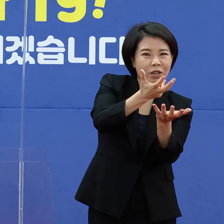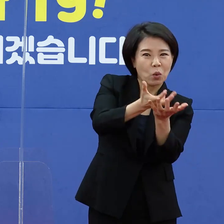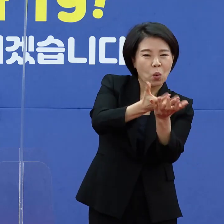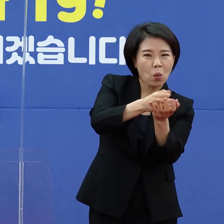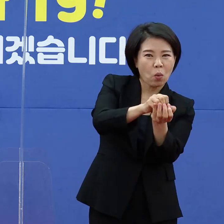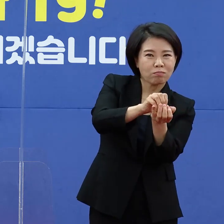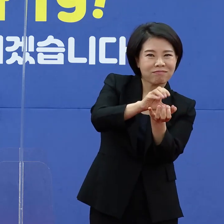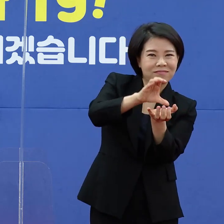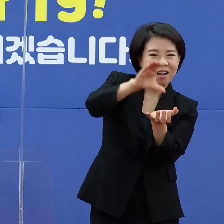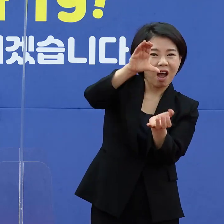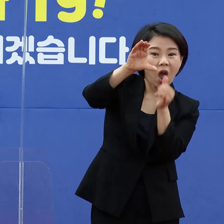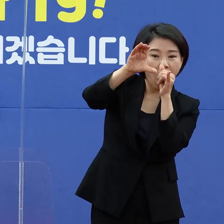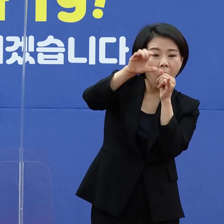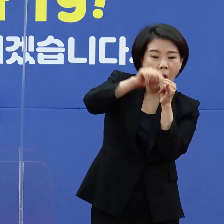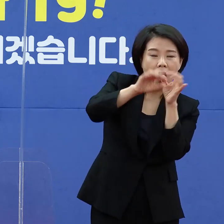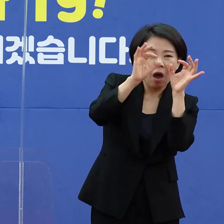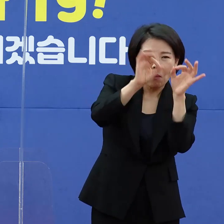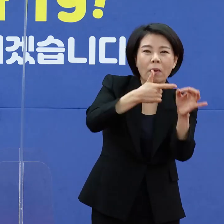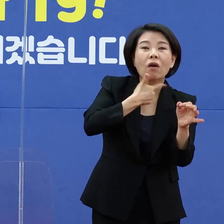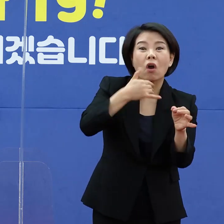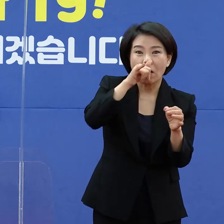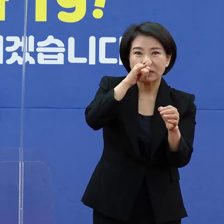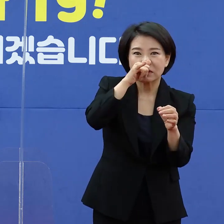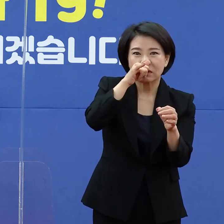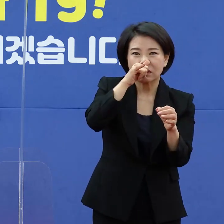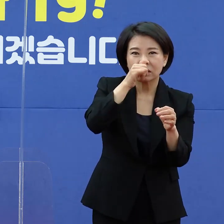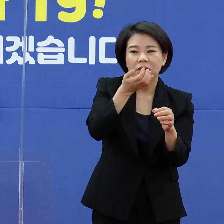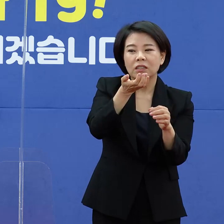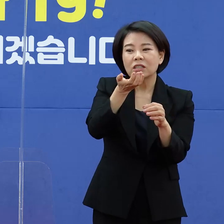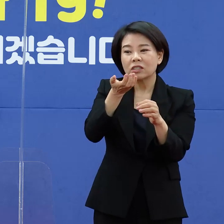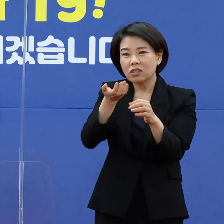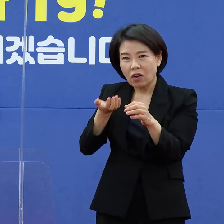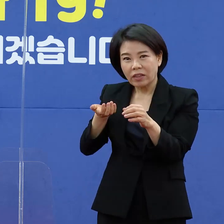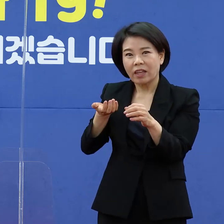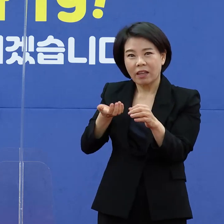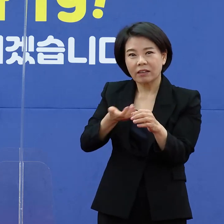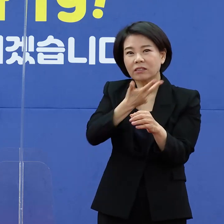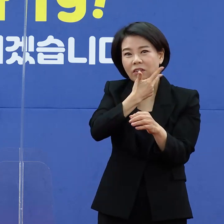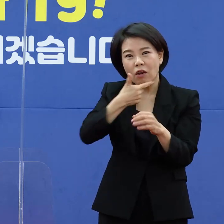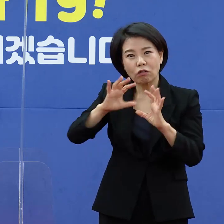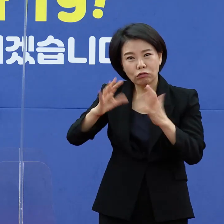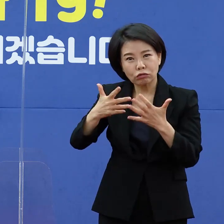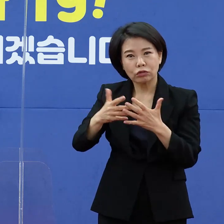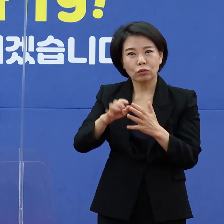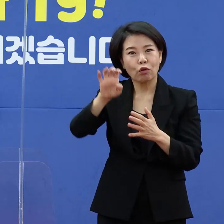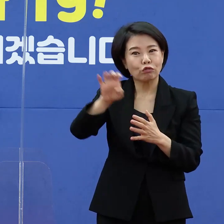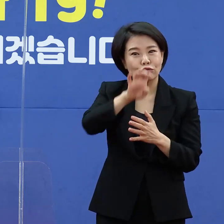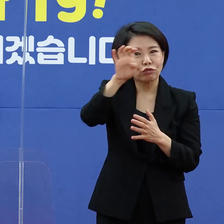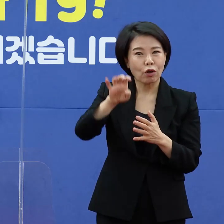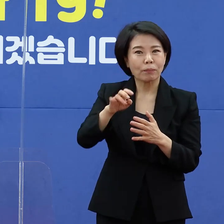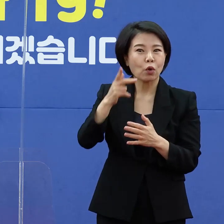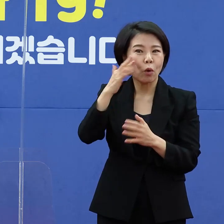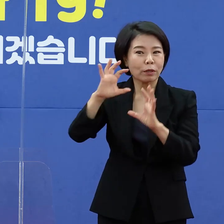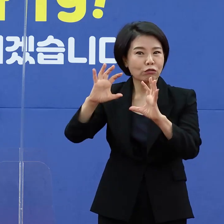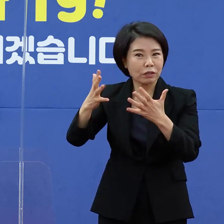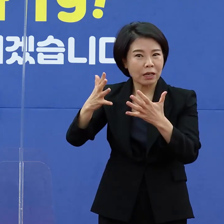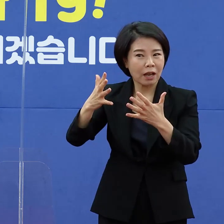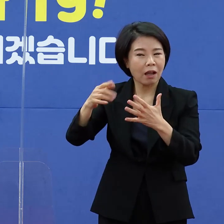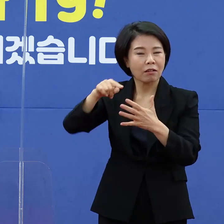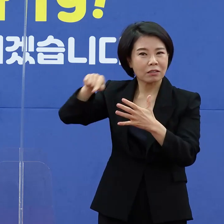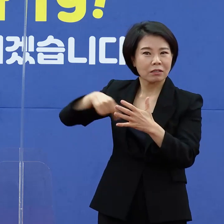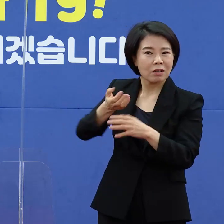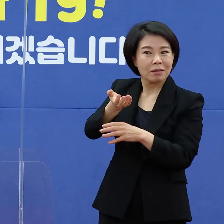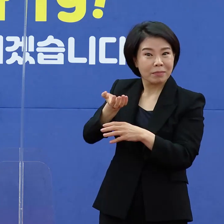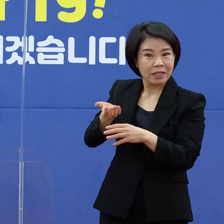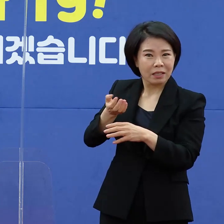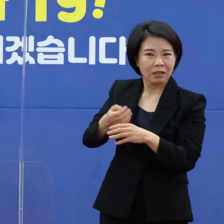우리보다 조금 먼저 앞세간 영국이나 유럽 같은 나라들 그리고 미국 같은 나라들